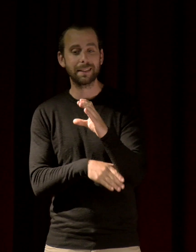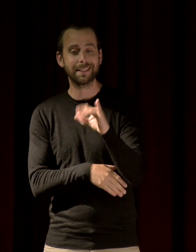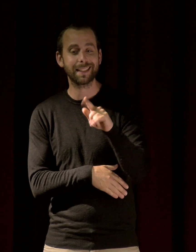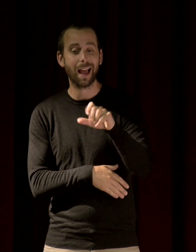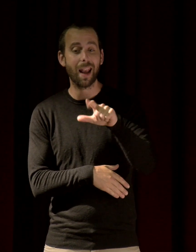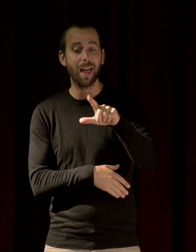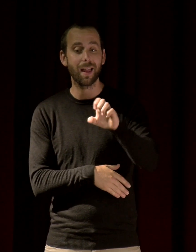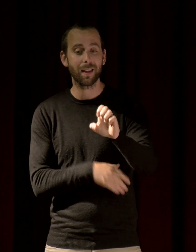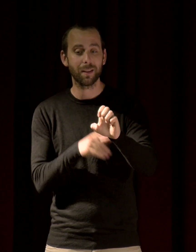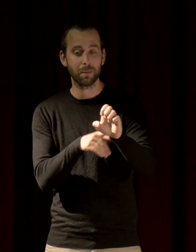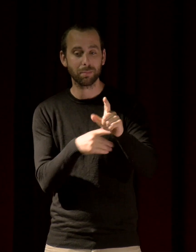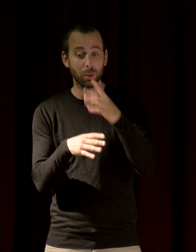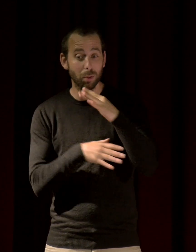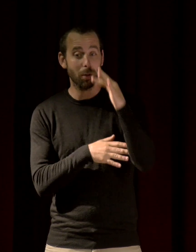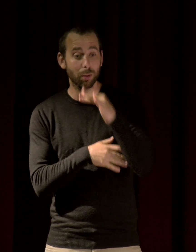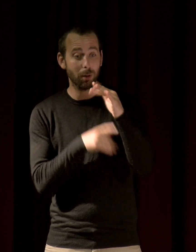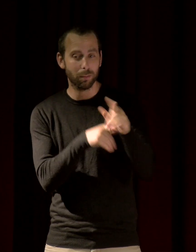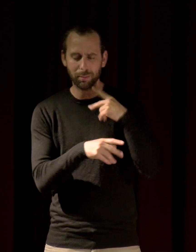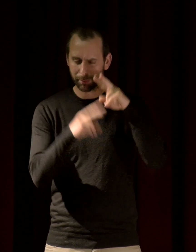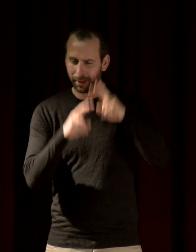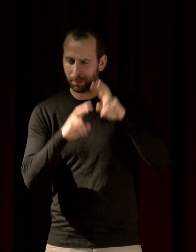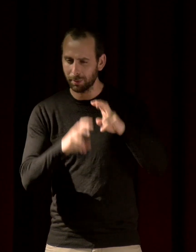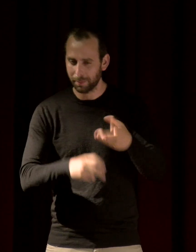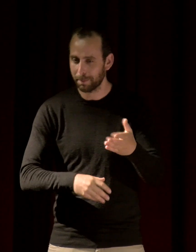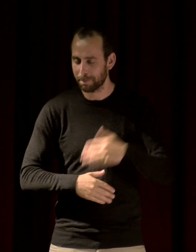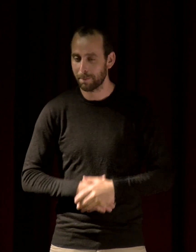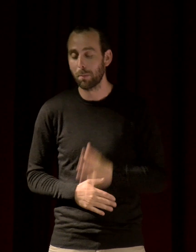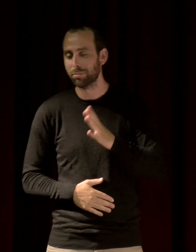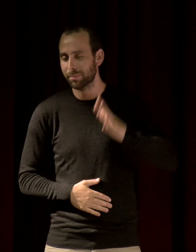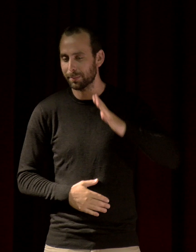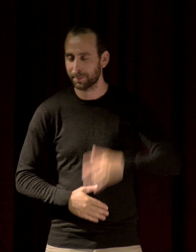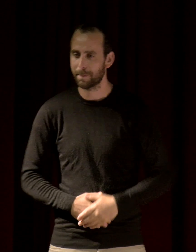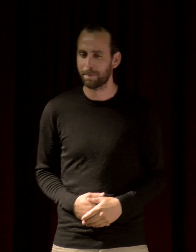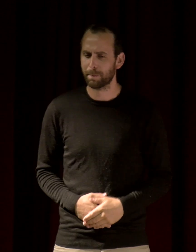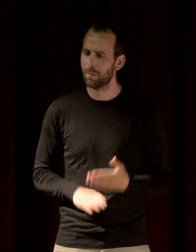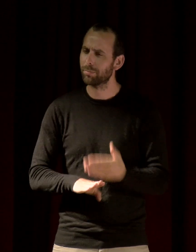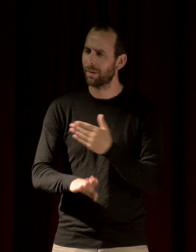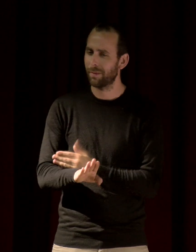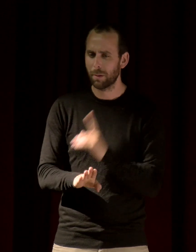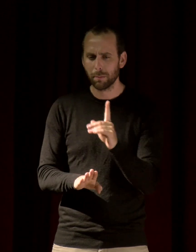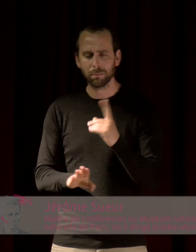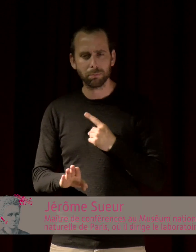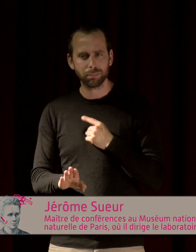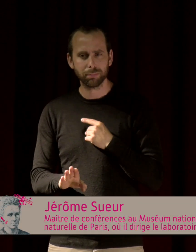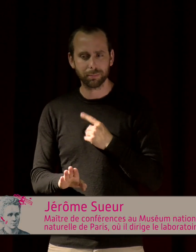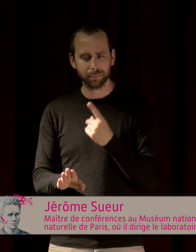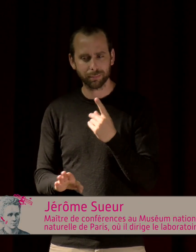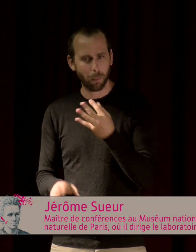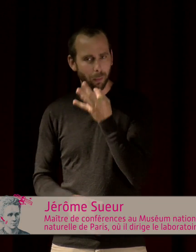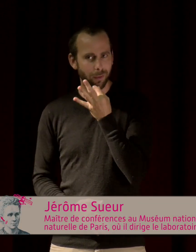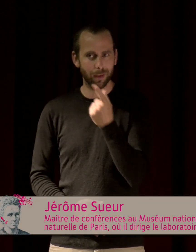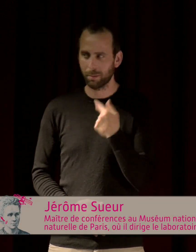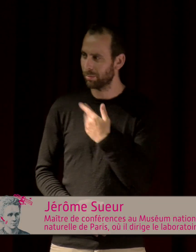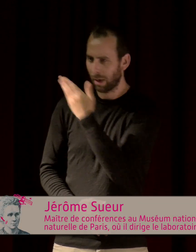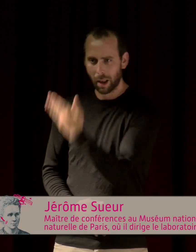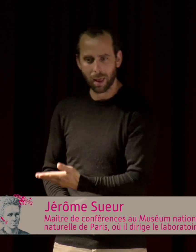Voilà. Et je voulais dire aussi en préambule, je suis très touché qu'il une traduction en langue des signes et à la